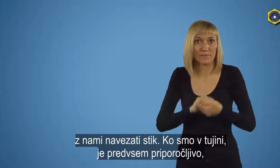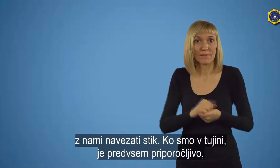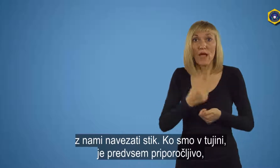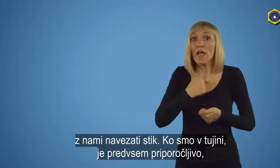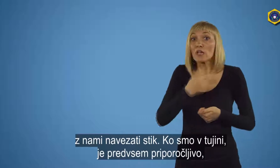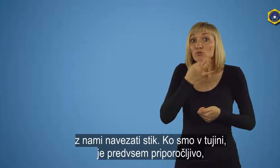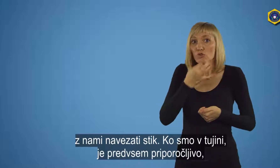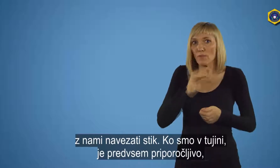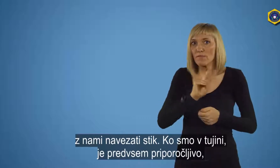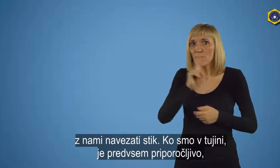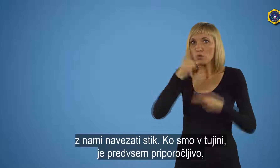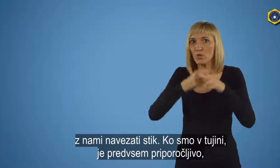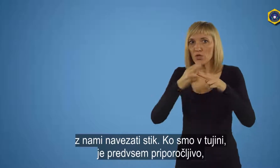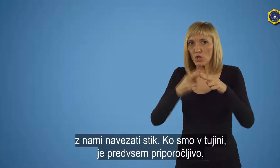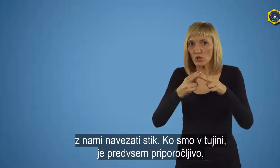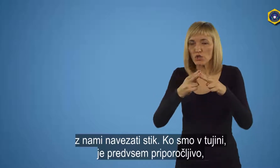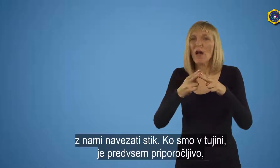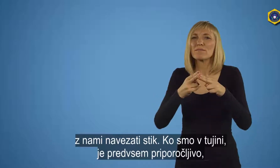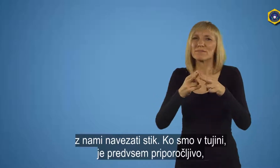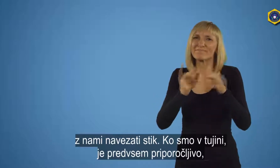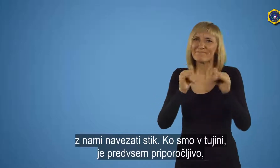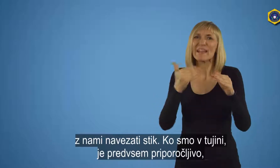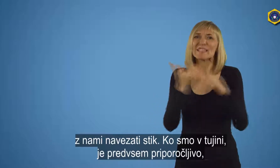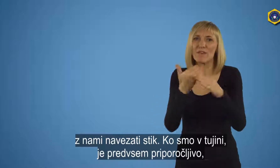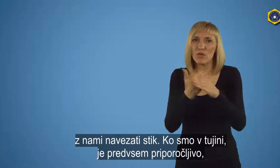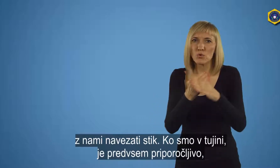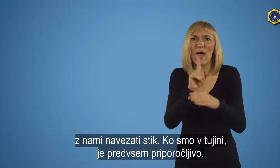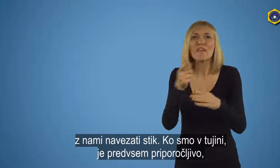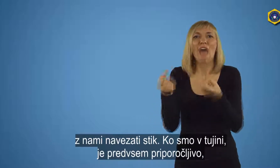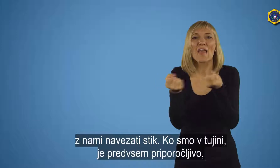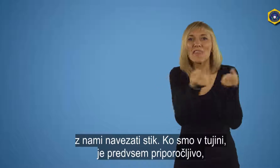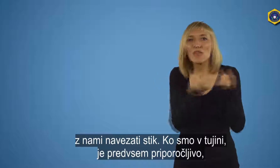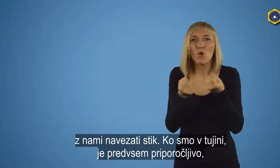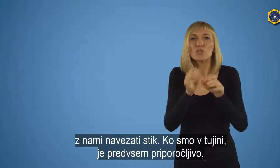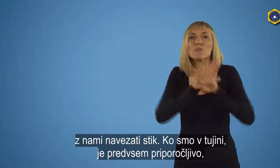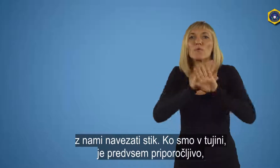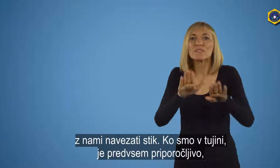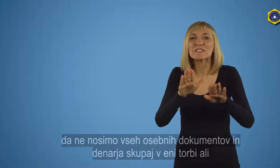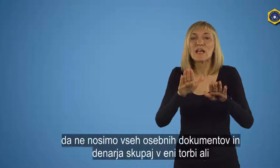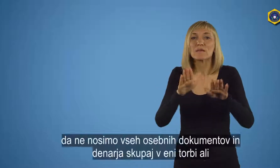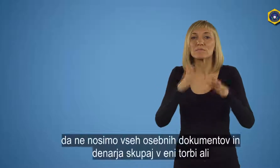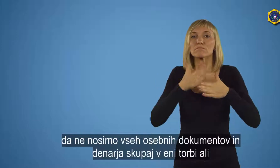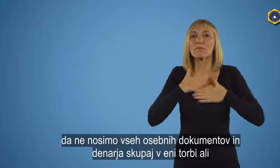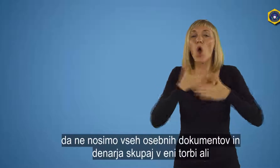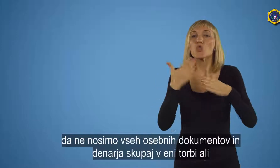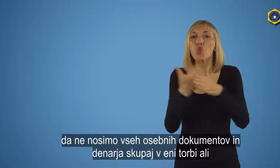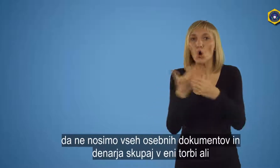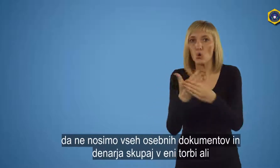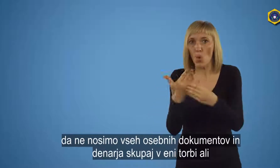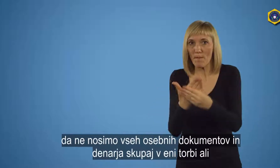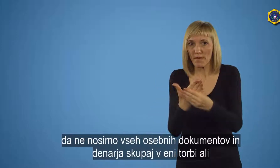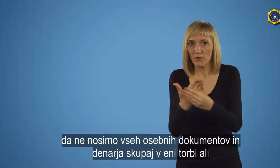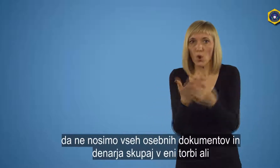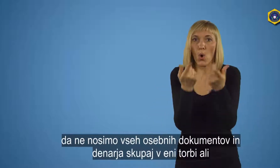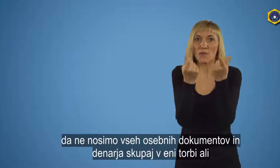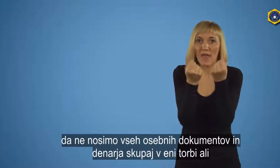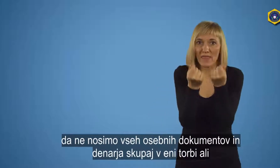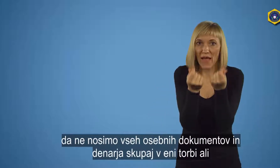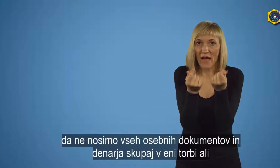Ko smo v tujini, je predvsem priporočljivo, da ne nosimo vseh osebnih dokumentov in denarja skupaj v eni torbi